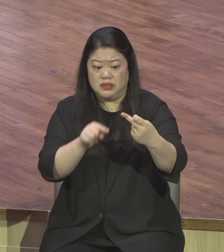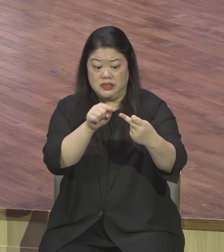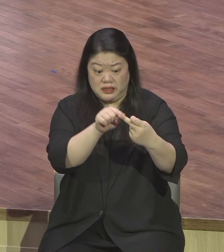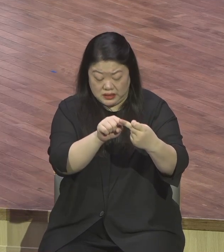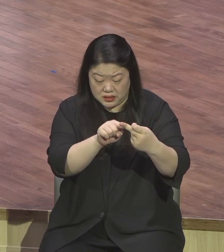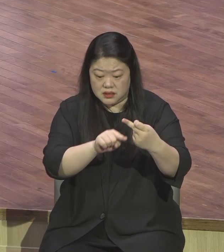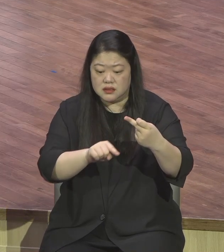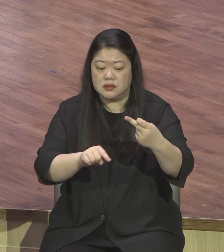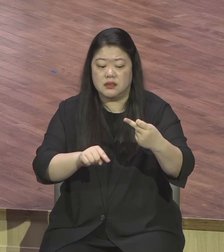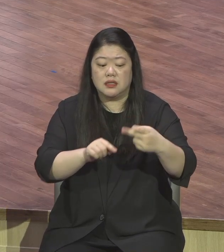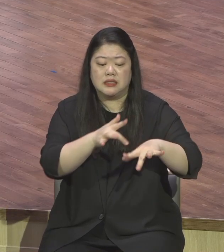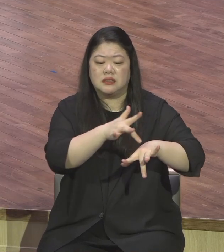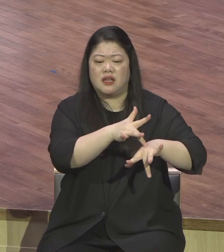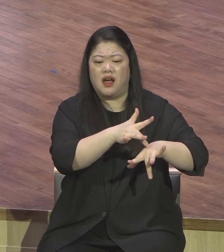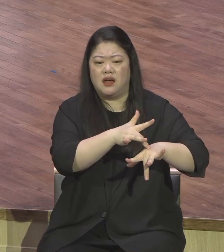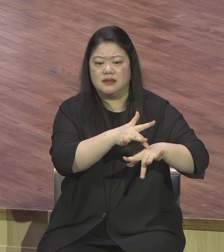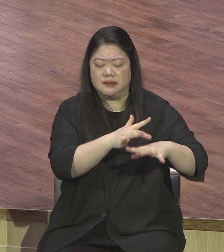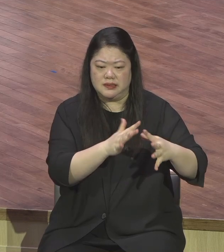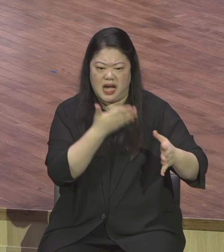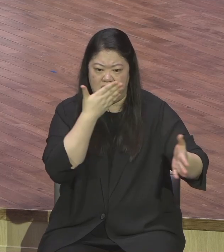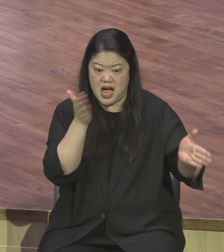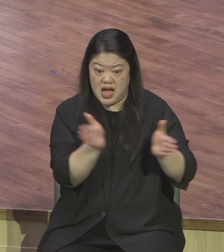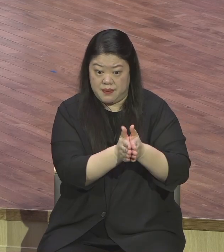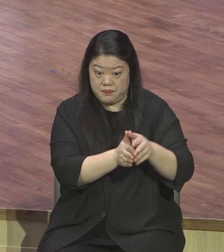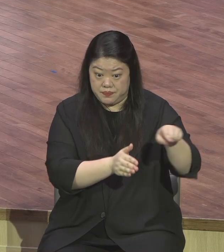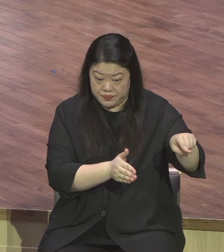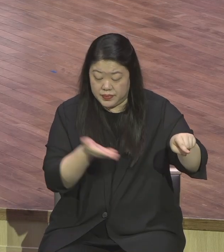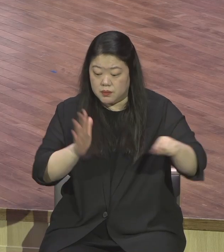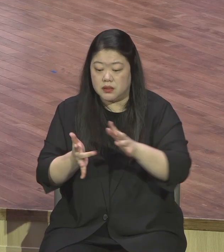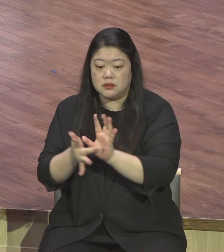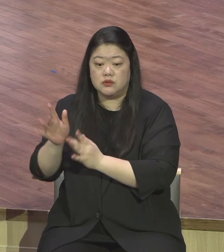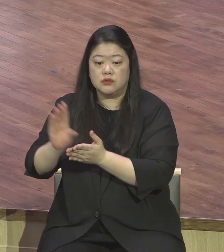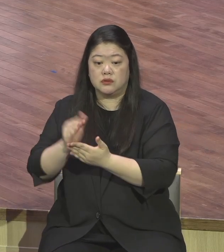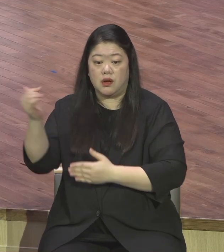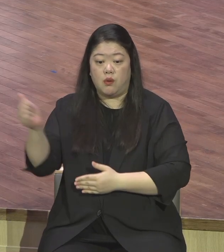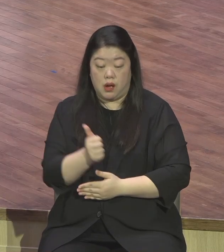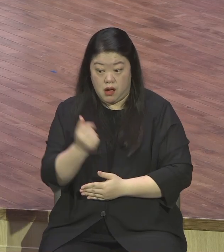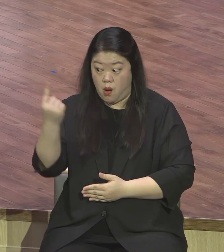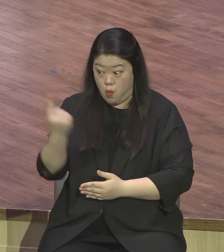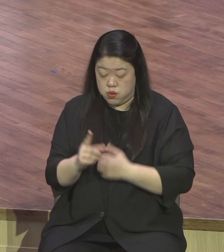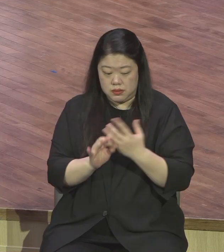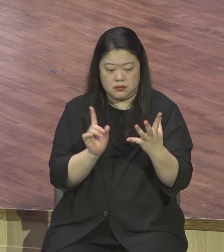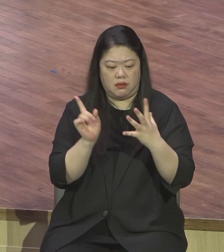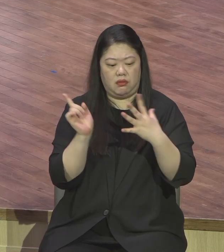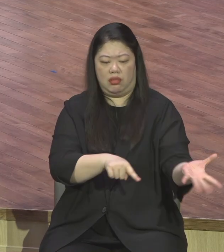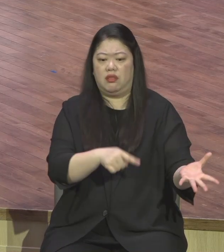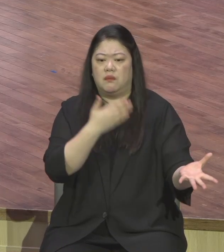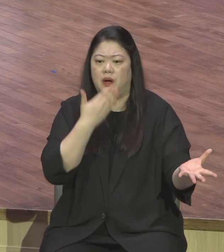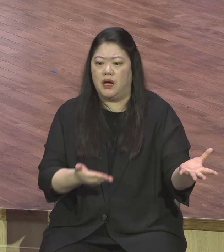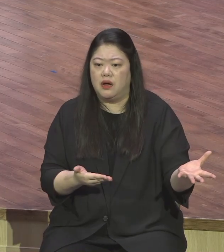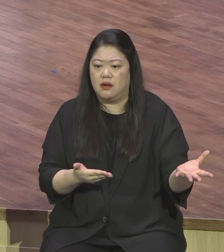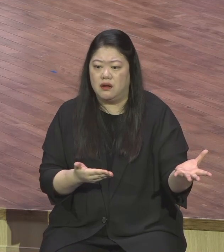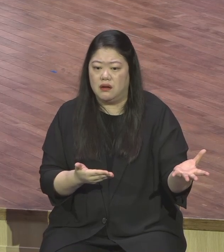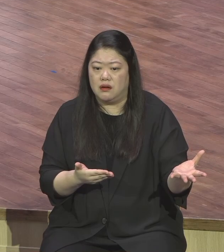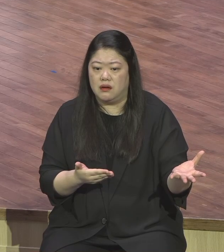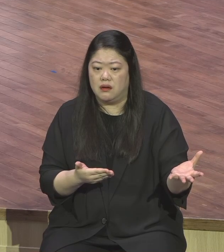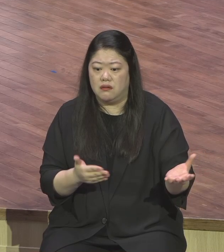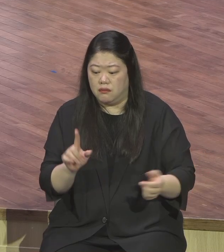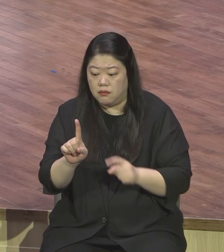완전히 무리카시킬 수 있는 이유가 뭐냐 그리스도 라고